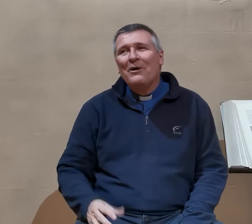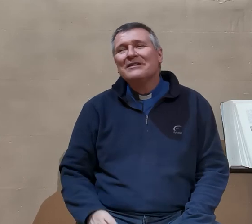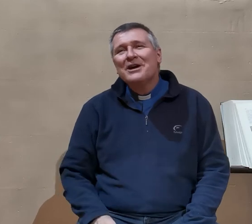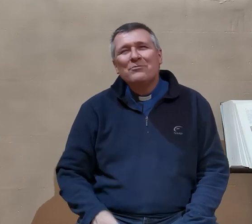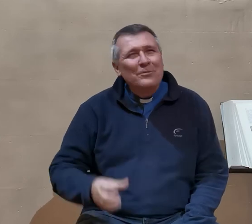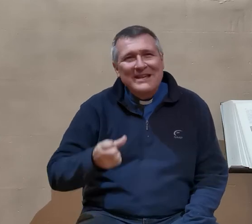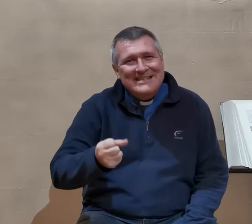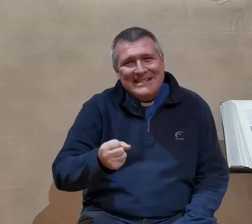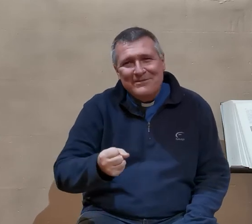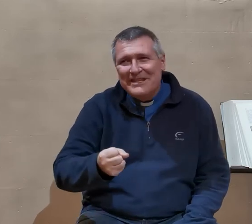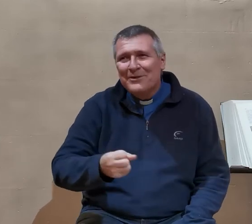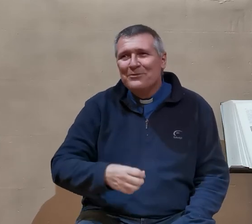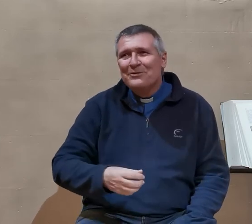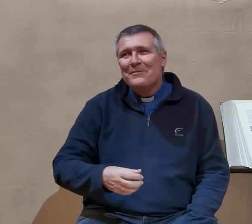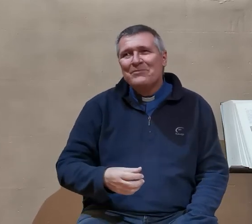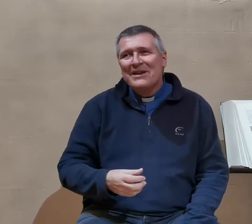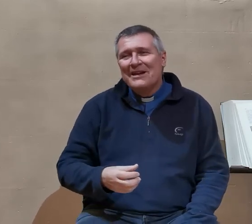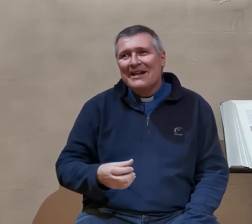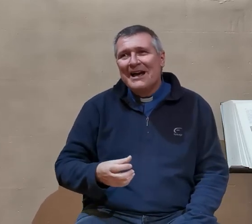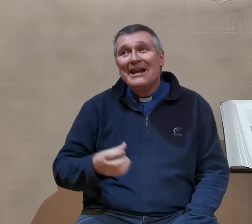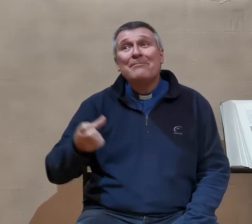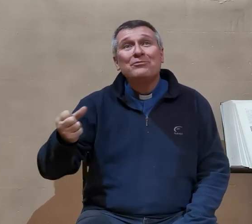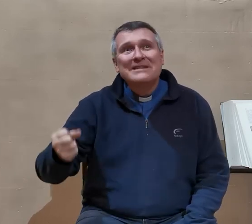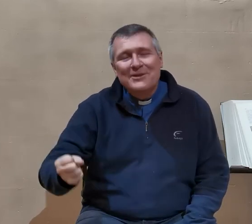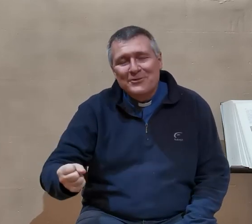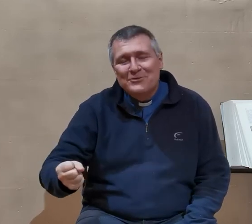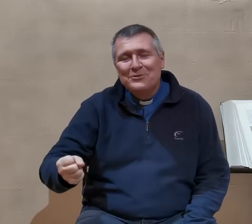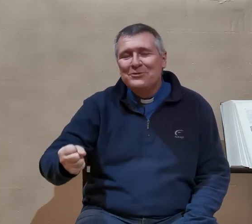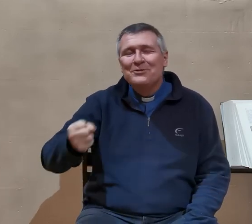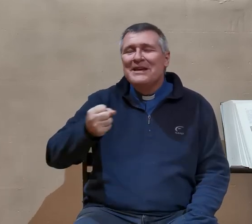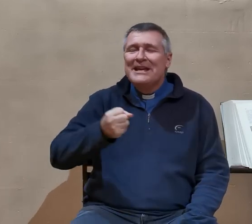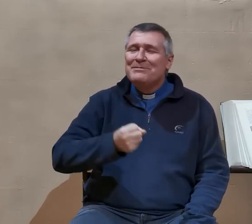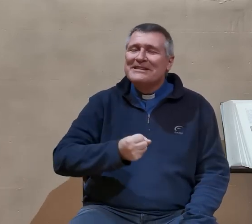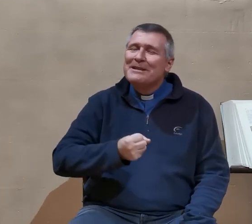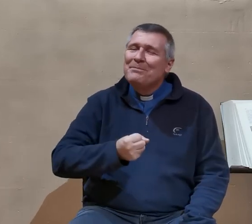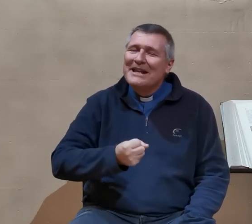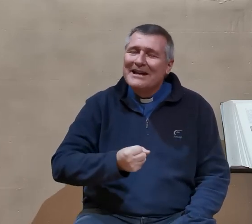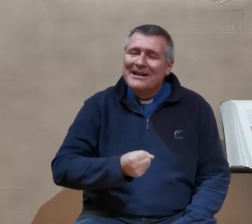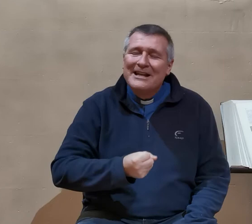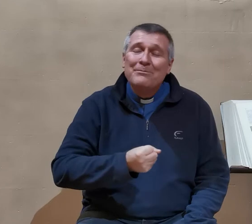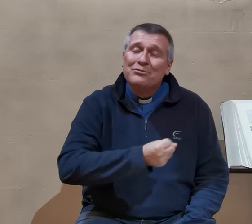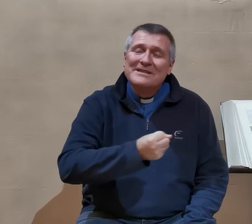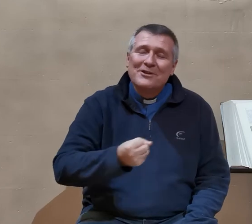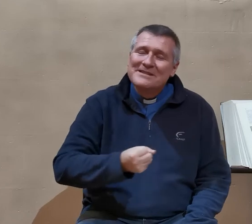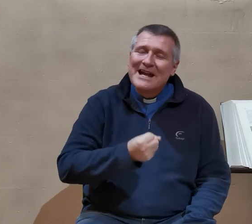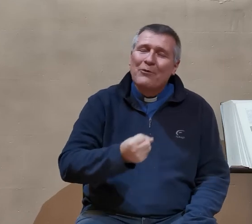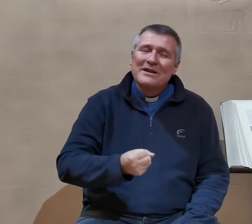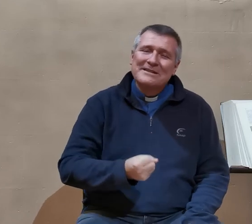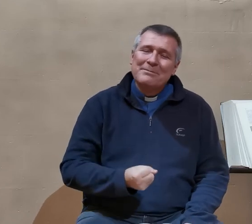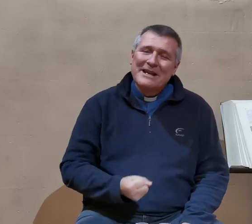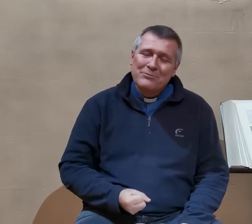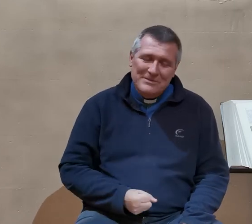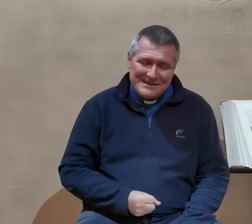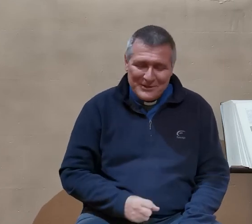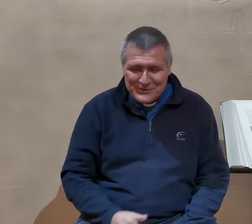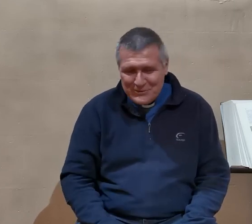roi, pour bien signifier que la puissance de Dieu, eh bien, ce n'est pas la puissance d'un roi, ce n'est pas la puissance